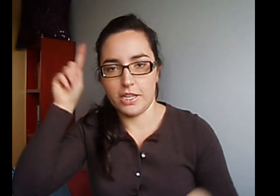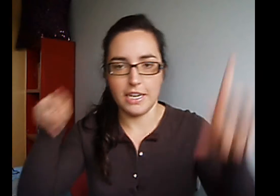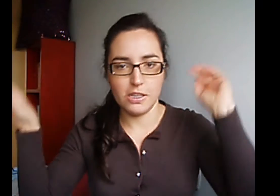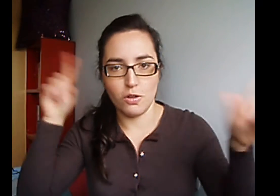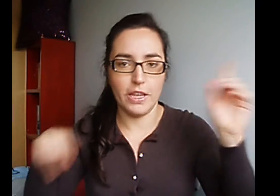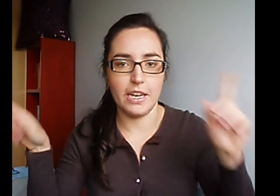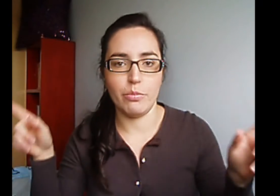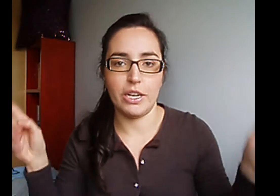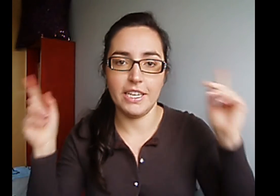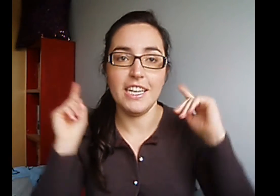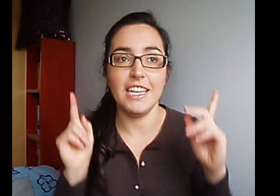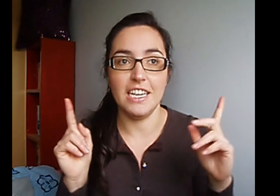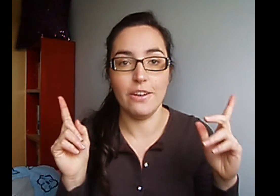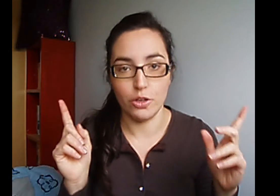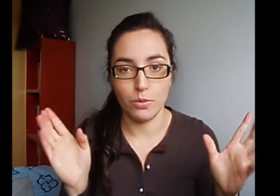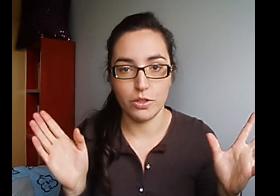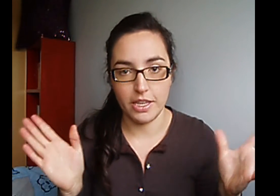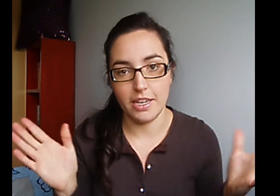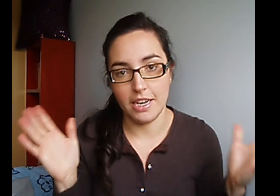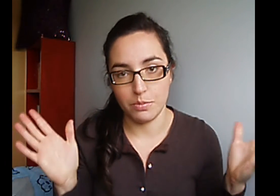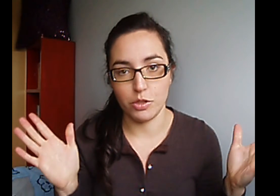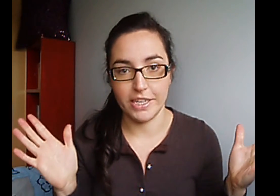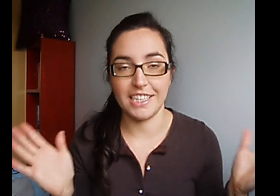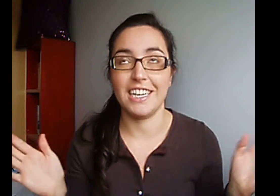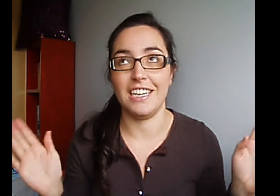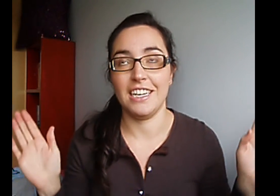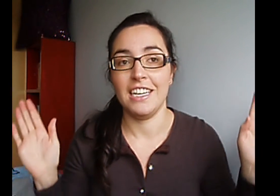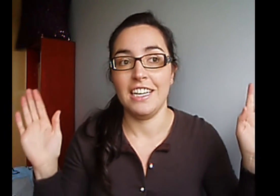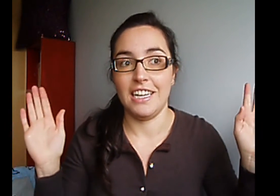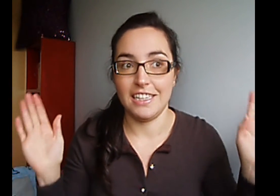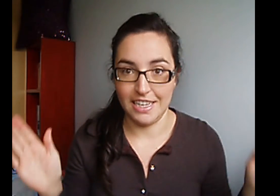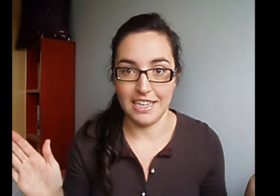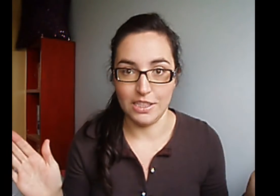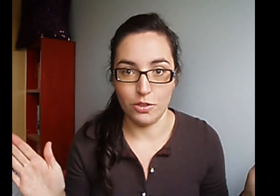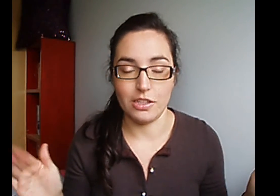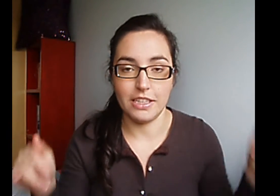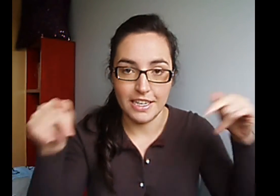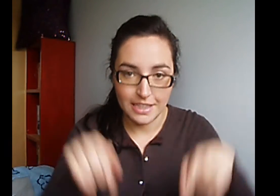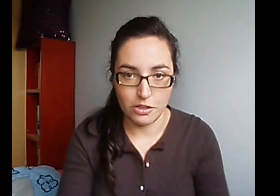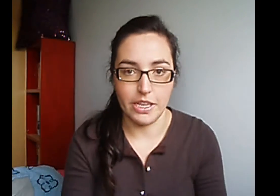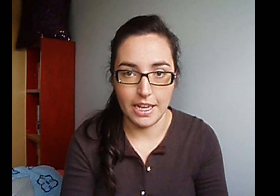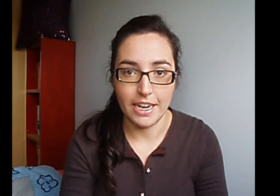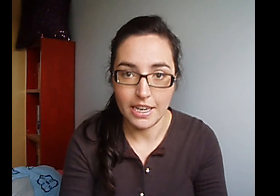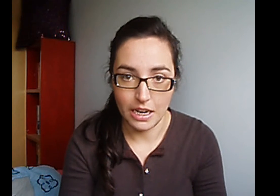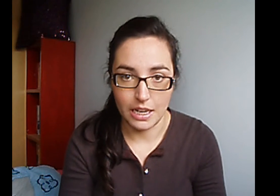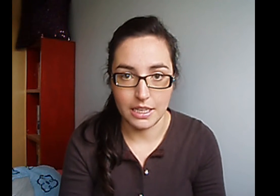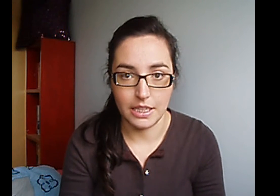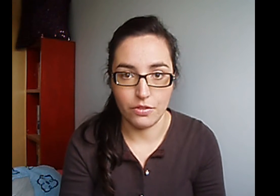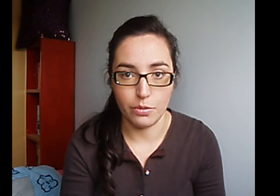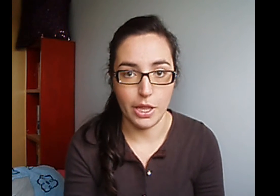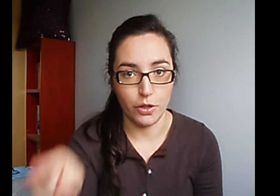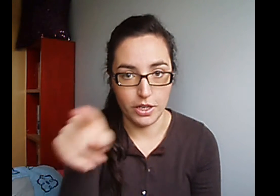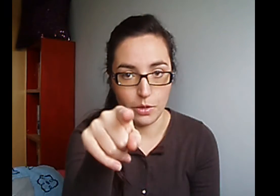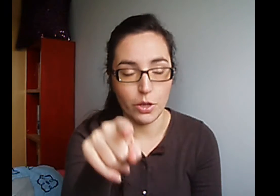canales los dejaré por aquí Y los blogs de las personas que tengan, que casi todas tienen, los dejaré en la casita de información ¿De acuerdo?